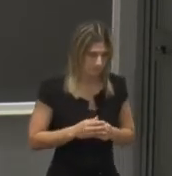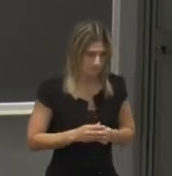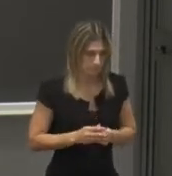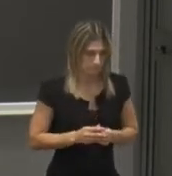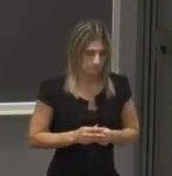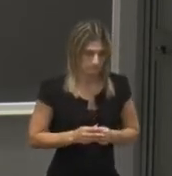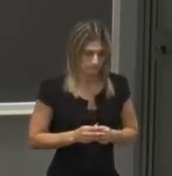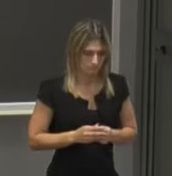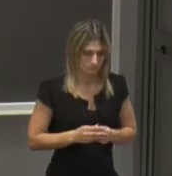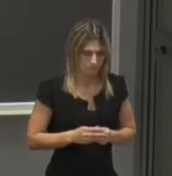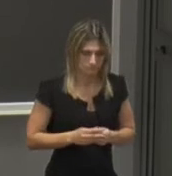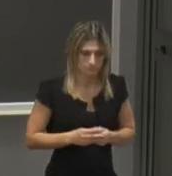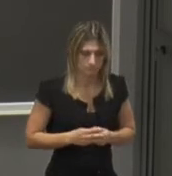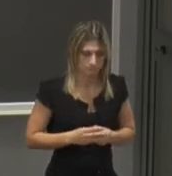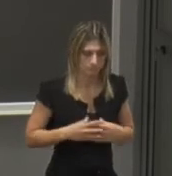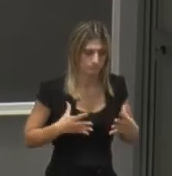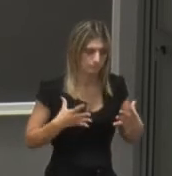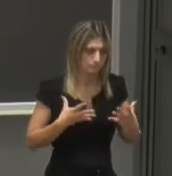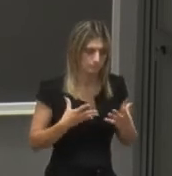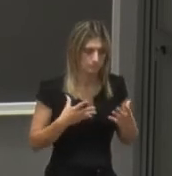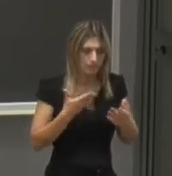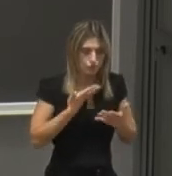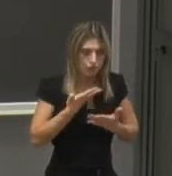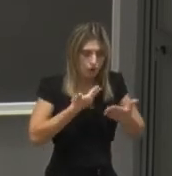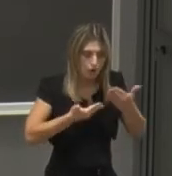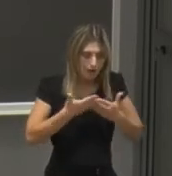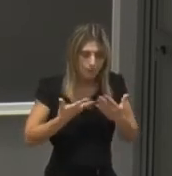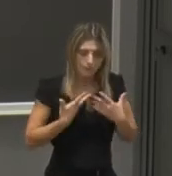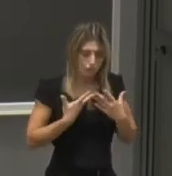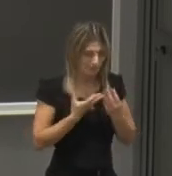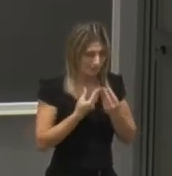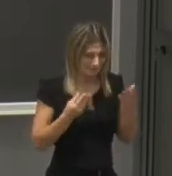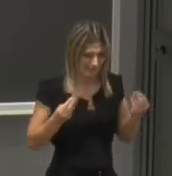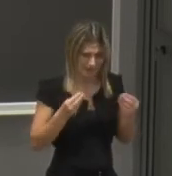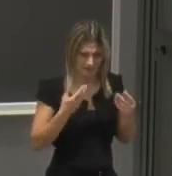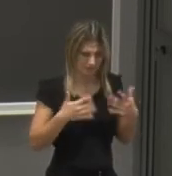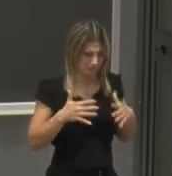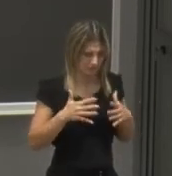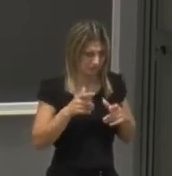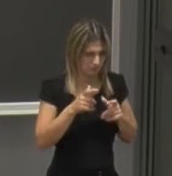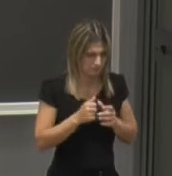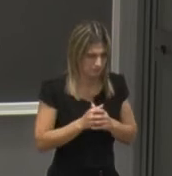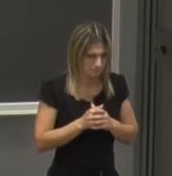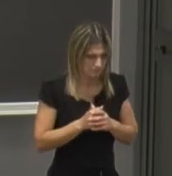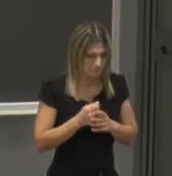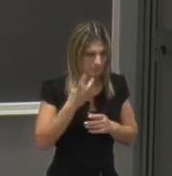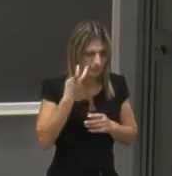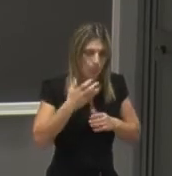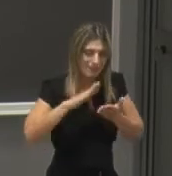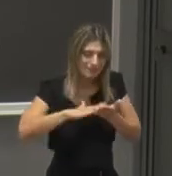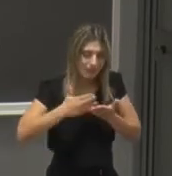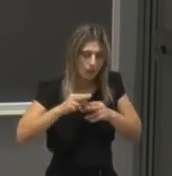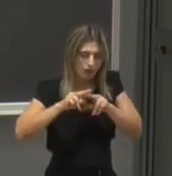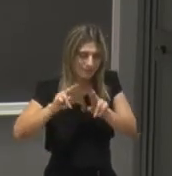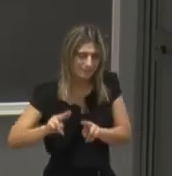decine di centri di ricerca di rilevante valore